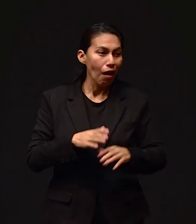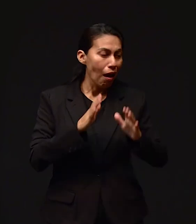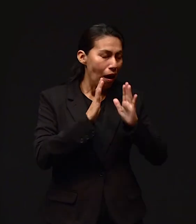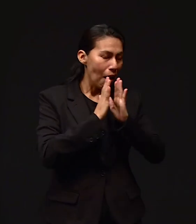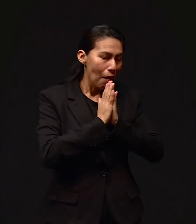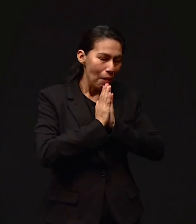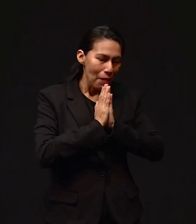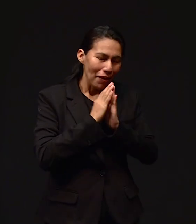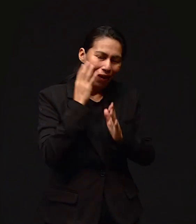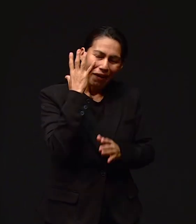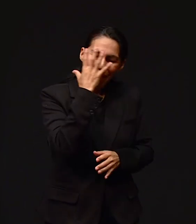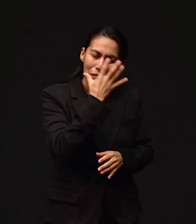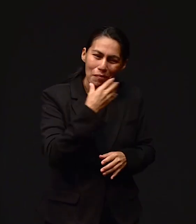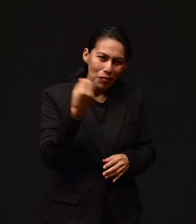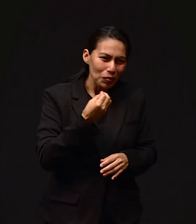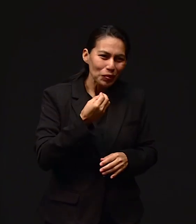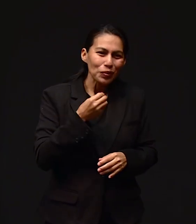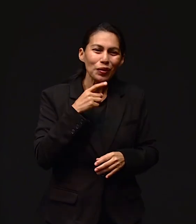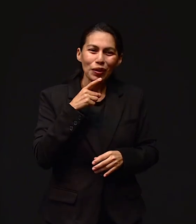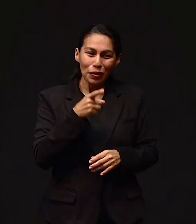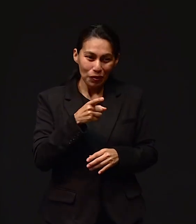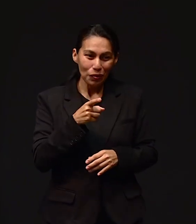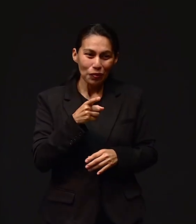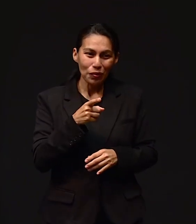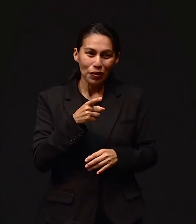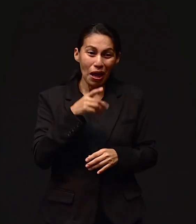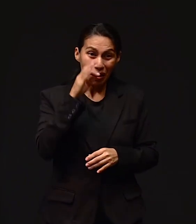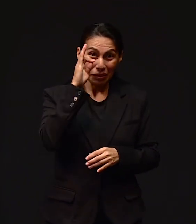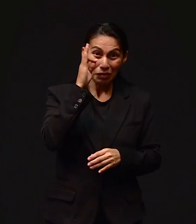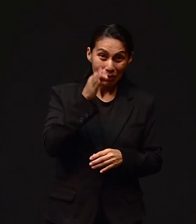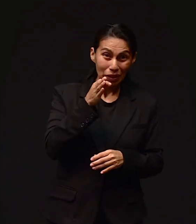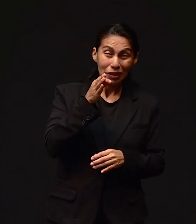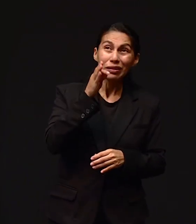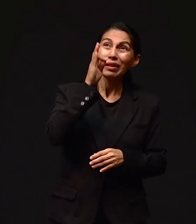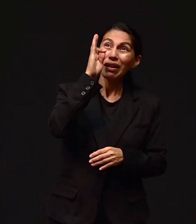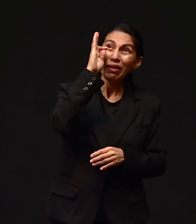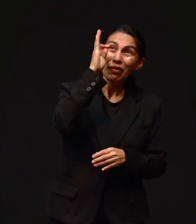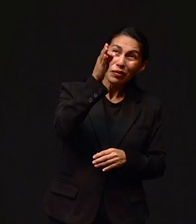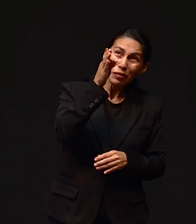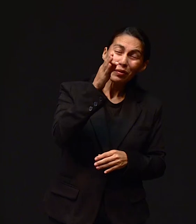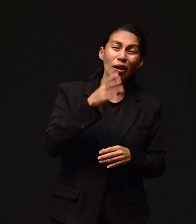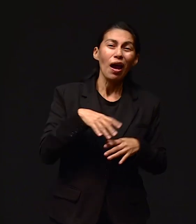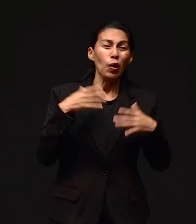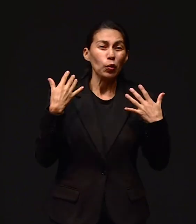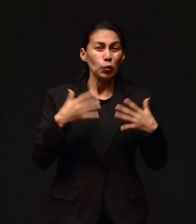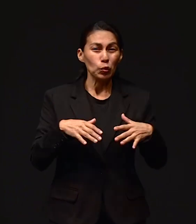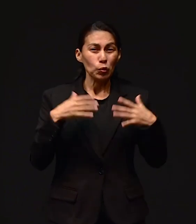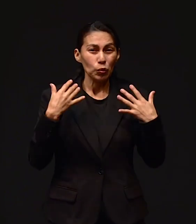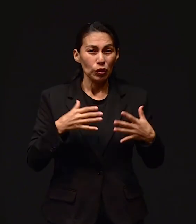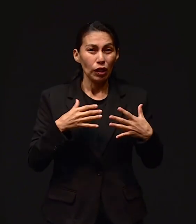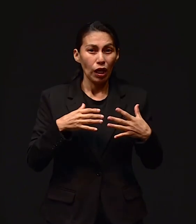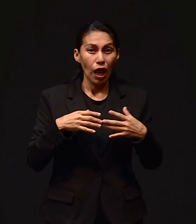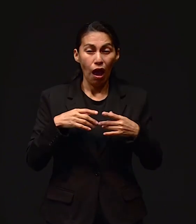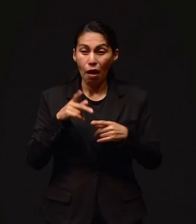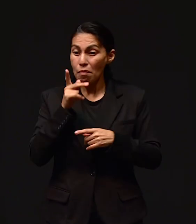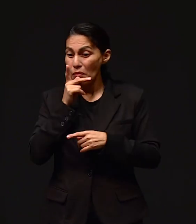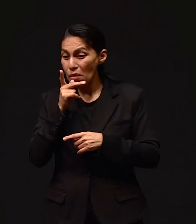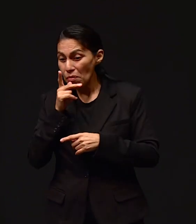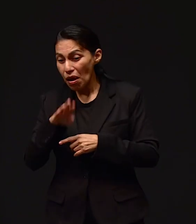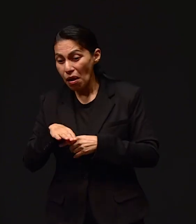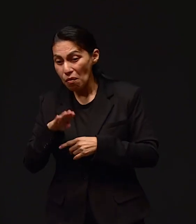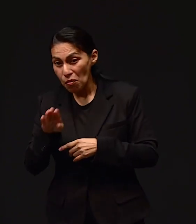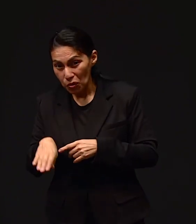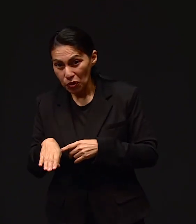Qué maravilloso que tú aceptaste a Dios como tu padre celestial que supliría